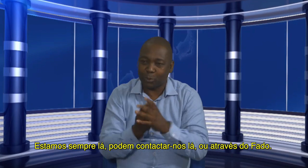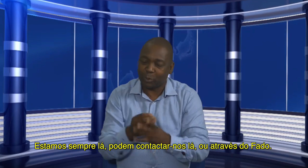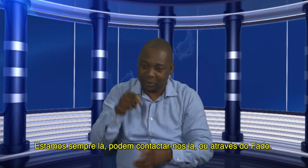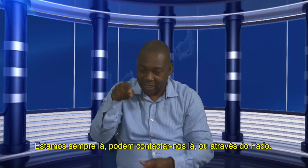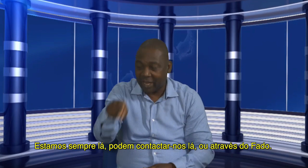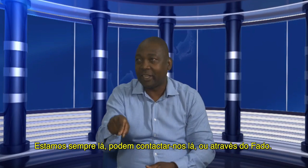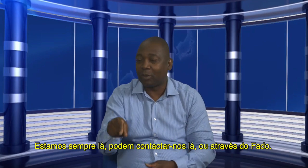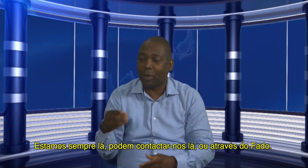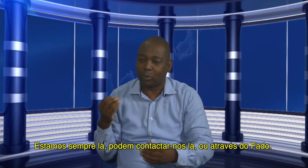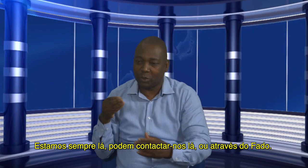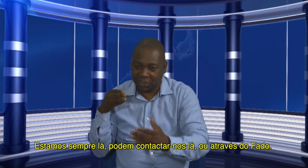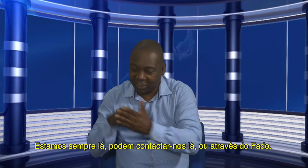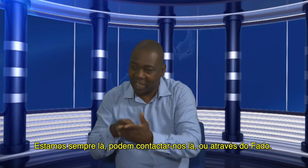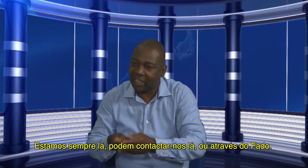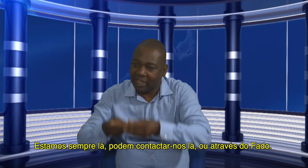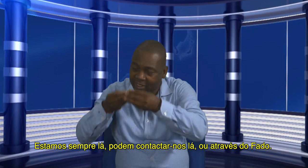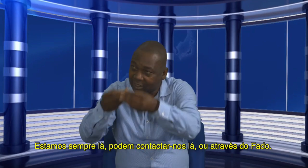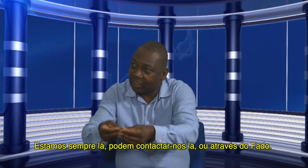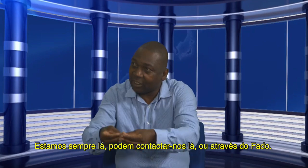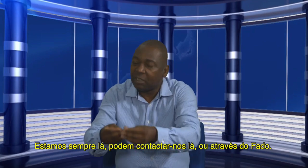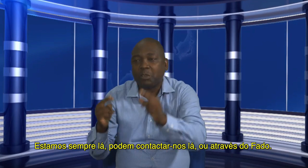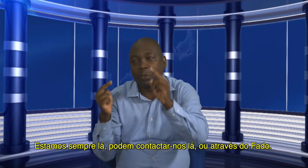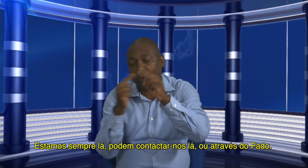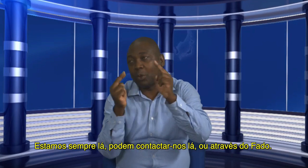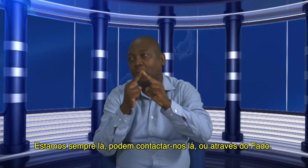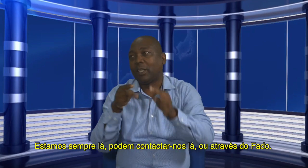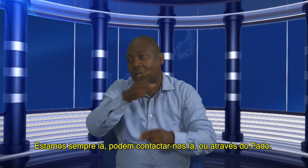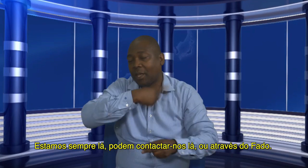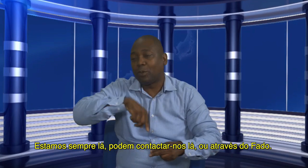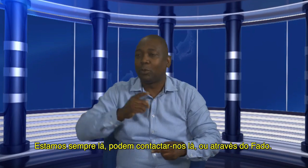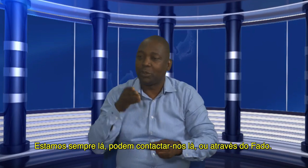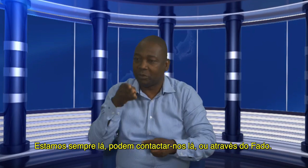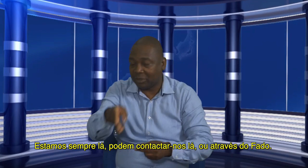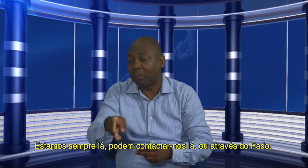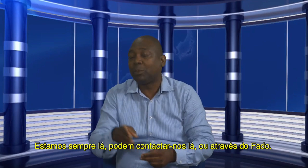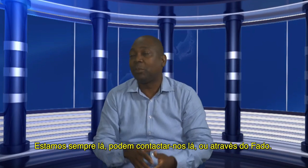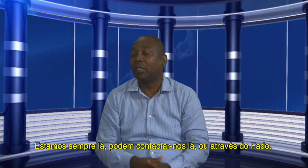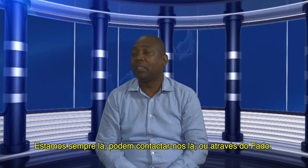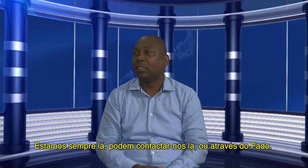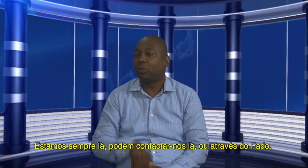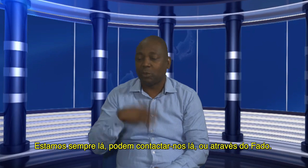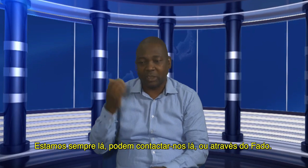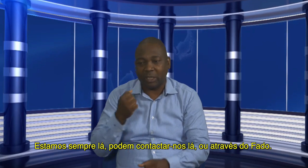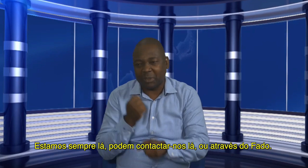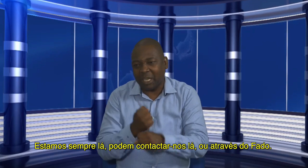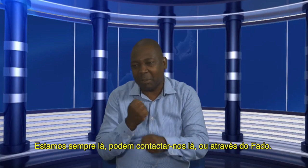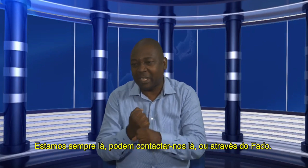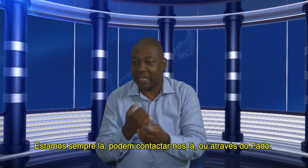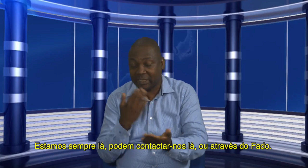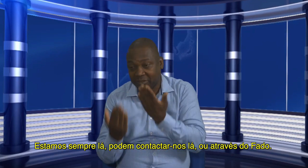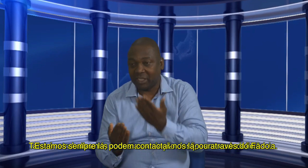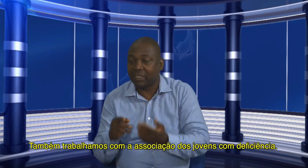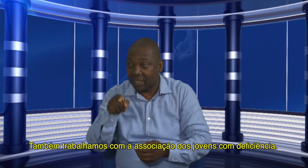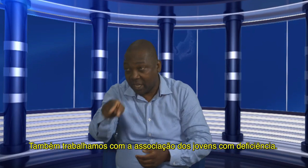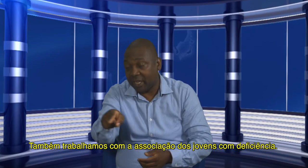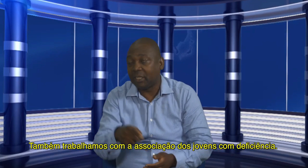sempre estamos lá na ADEM, qualquer coisa pode nos contactar através da ADEM ou através da FOMOAT. Nós